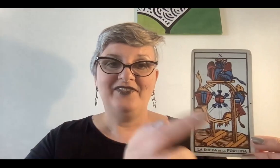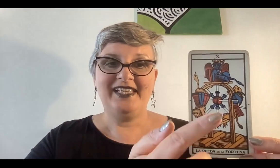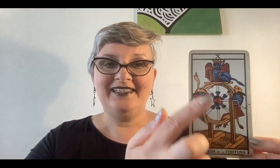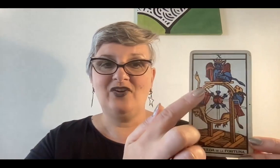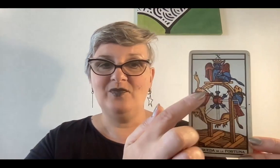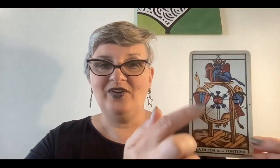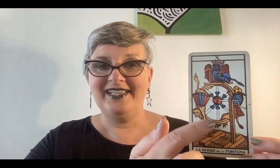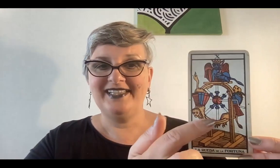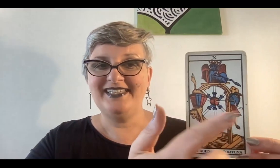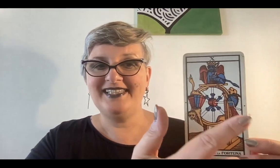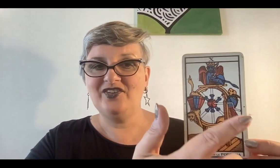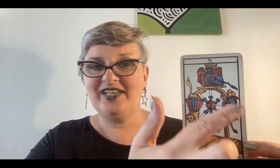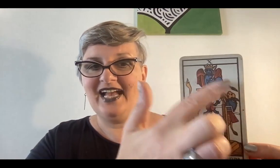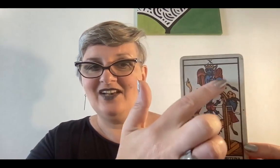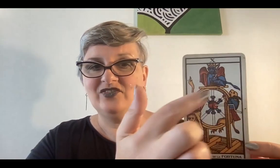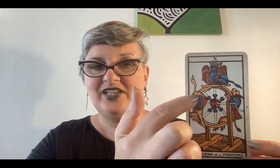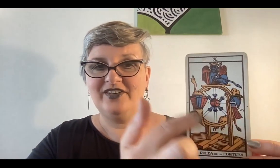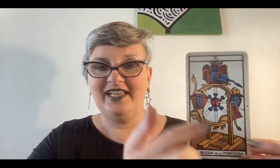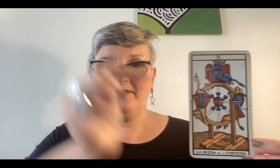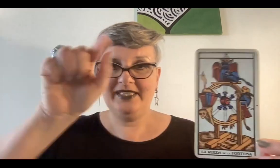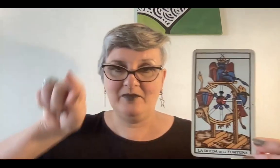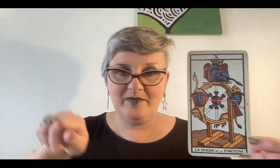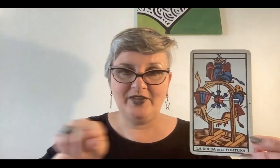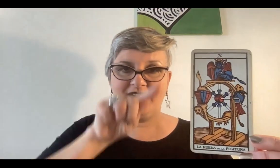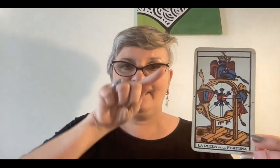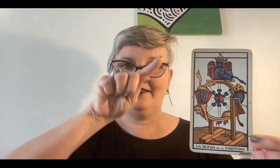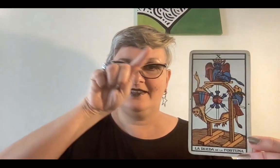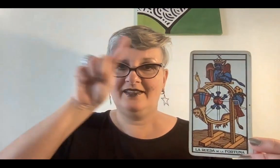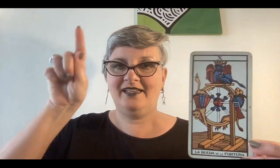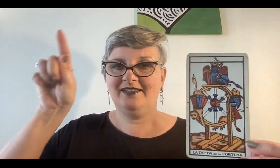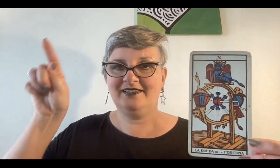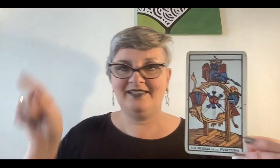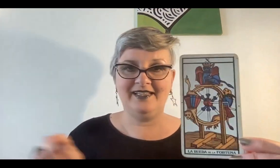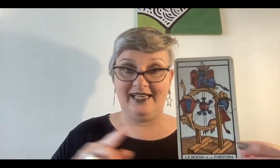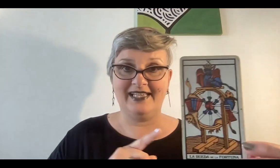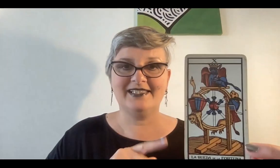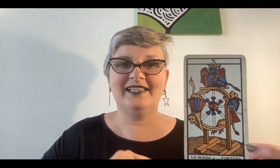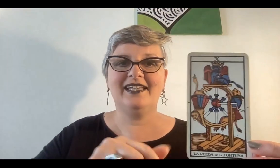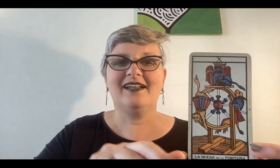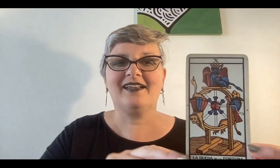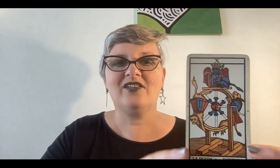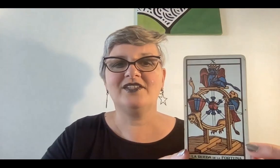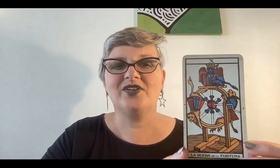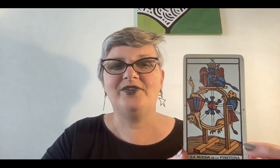Fíjate cómo está diciendo que algo tironea, ¿viste? El movimiento en el que hace la tierra alrededor del sol.